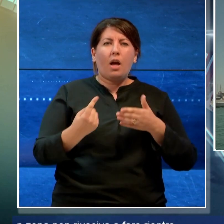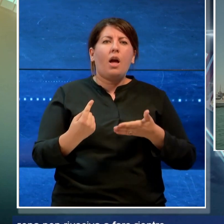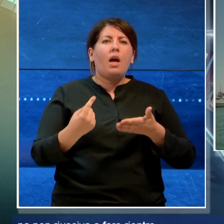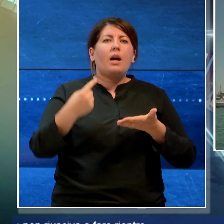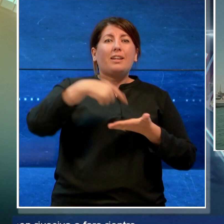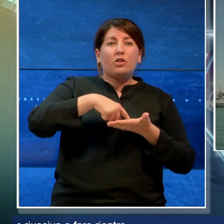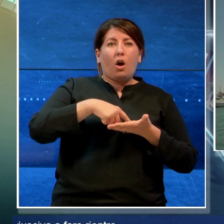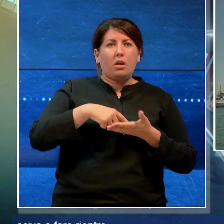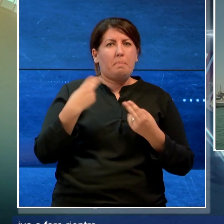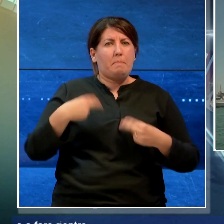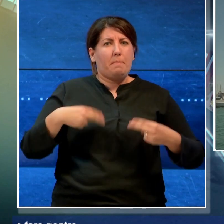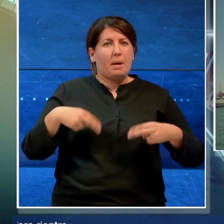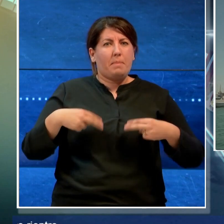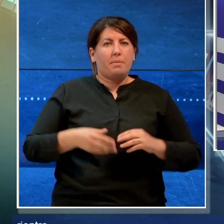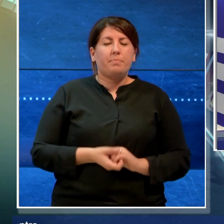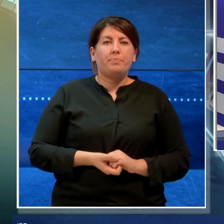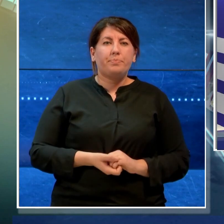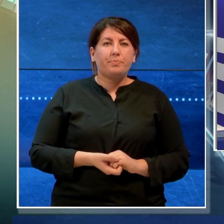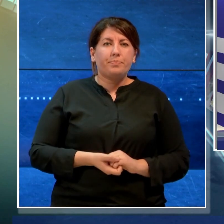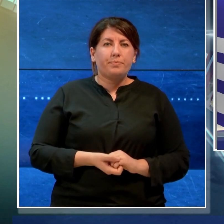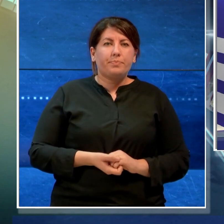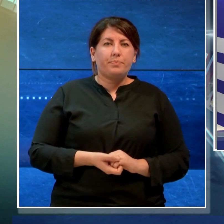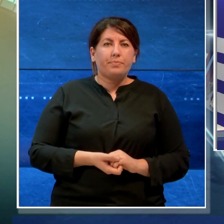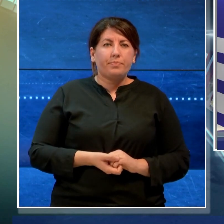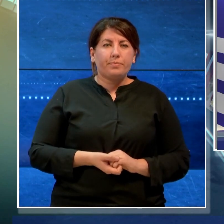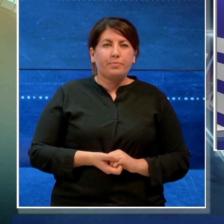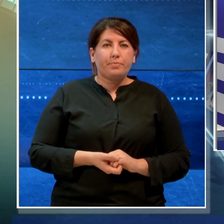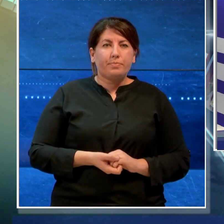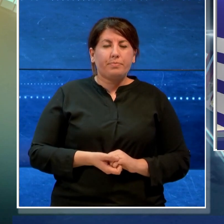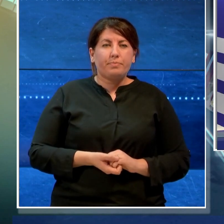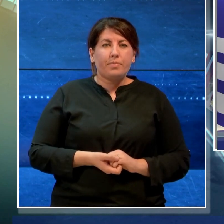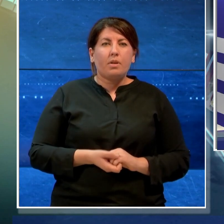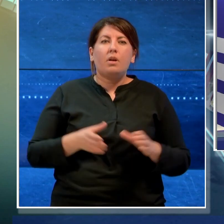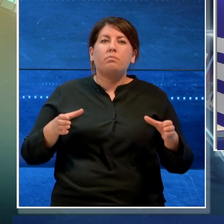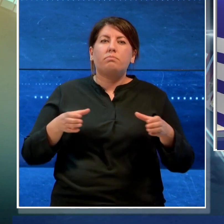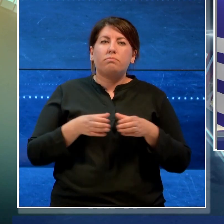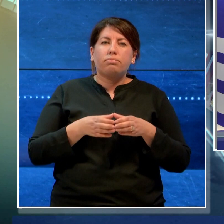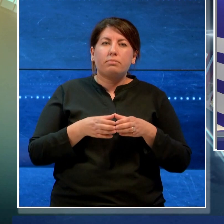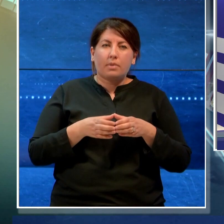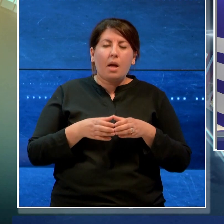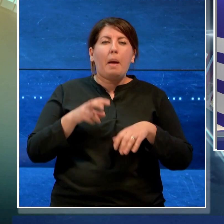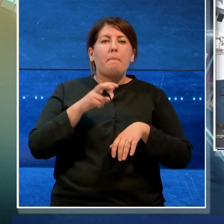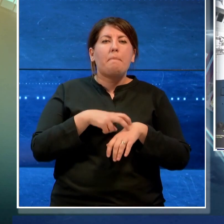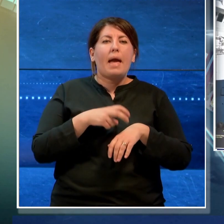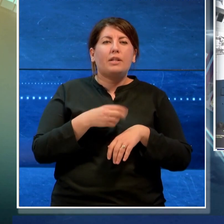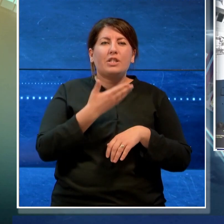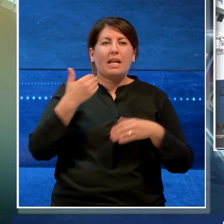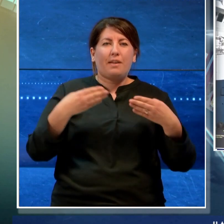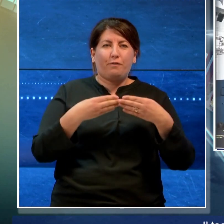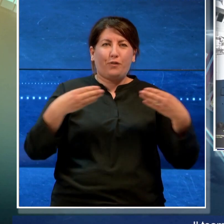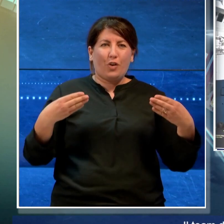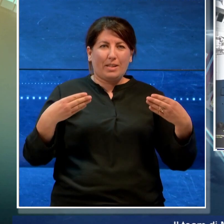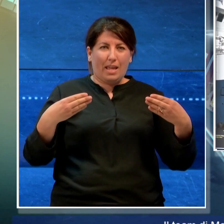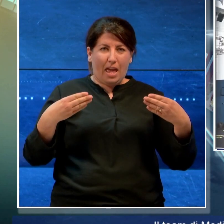a fare rientro. Il team di medici senza frontiere